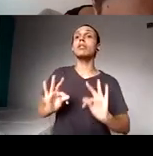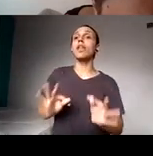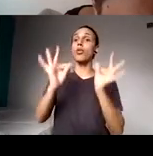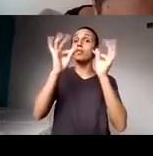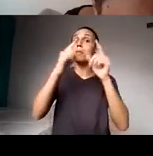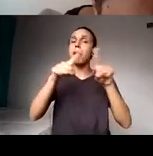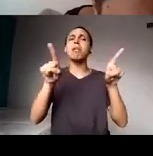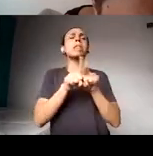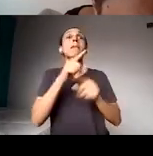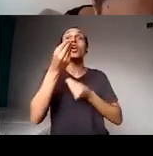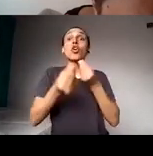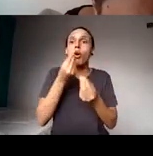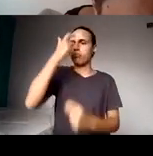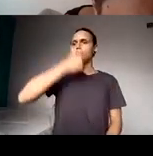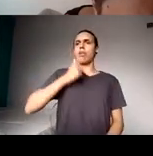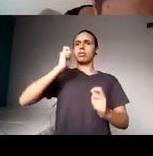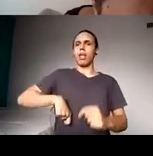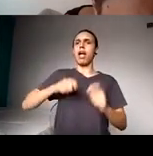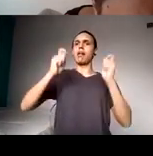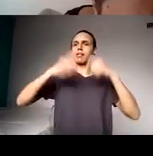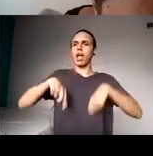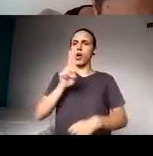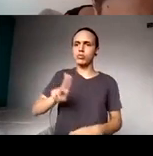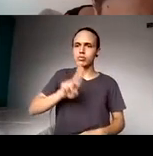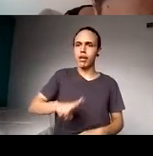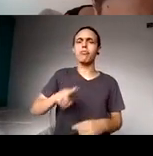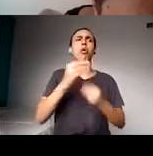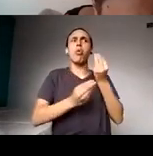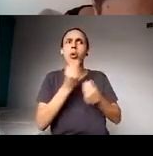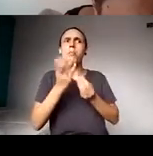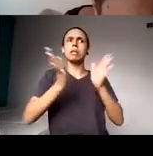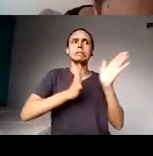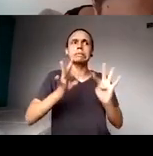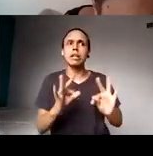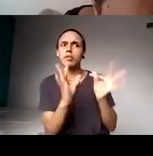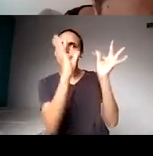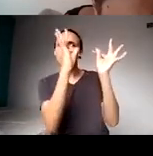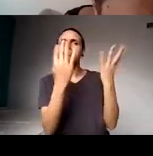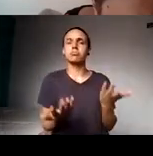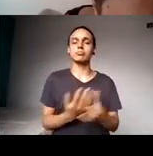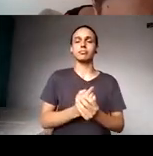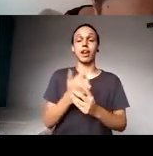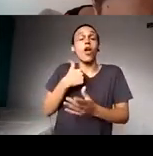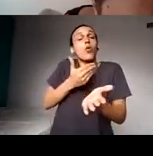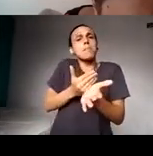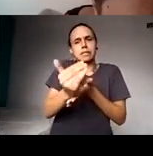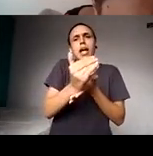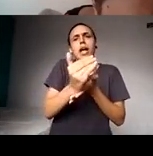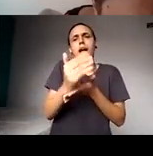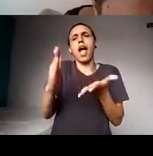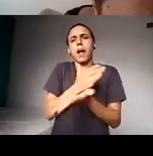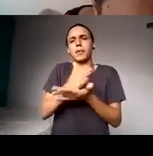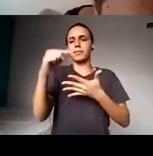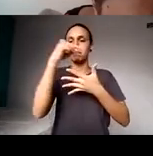e a sua acessibilidade, né? Eu vou partir de alguns princípios. Eu trabalho com as